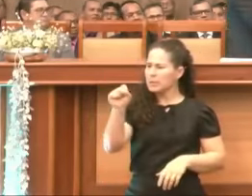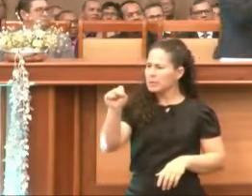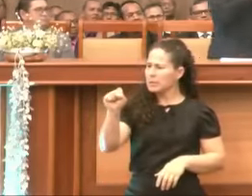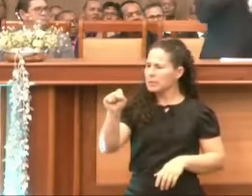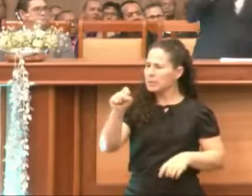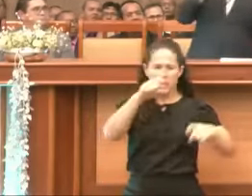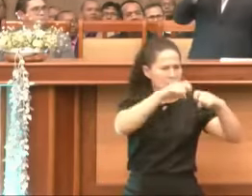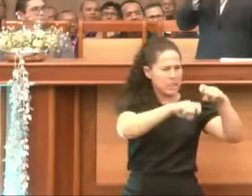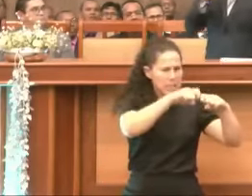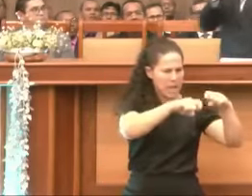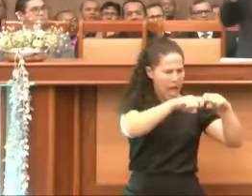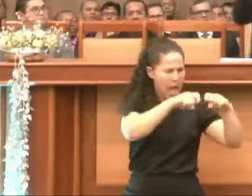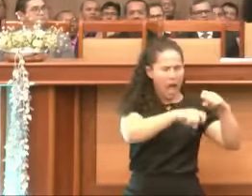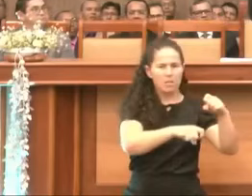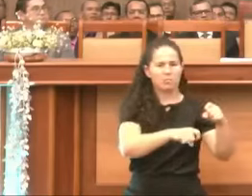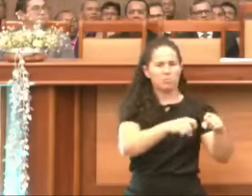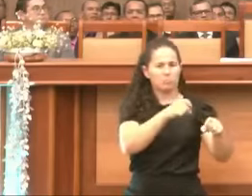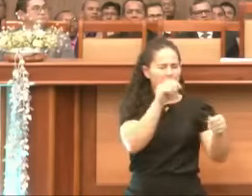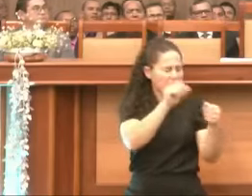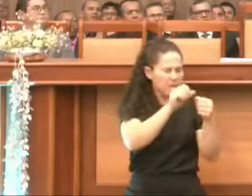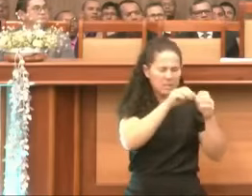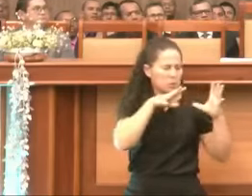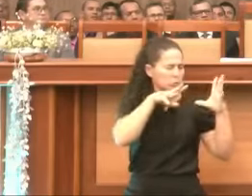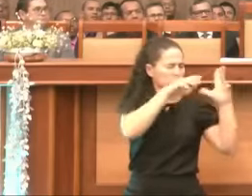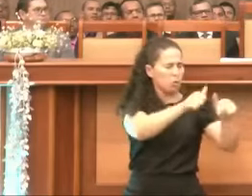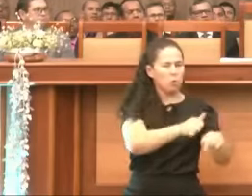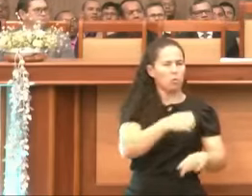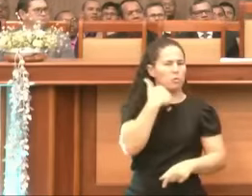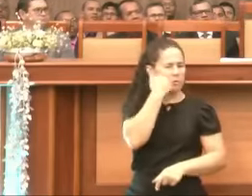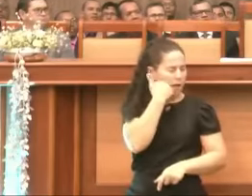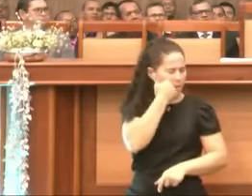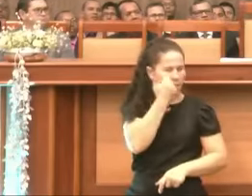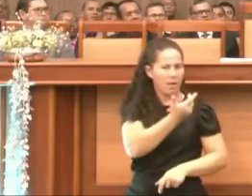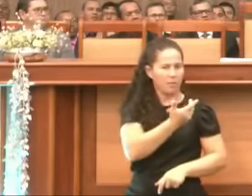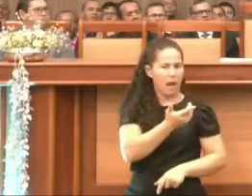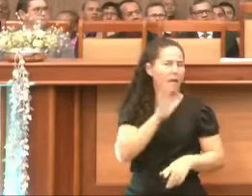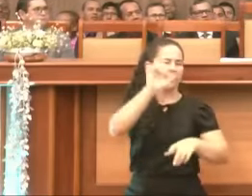ele quer menino, ele quer tudo. Aí depois diz, Jesus me ama, não assim não, filho.